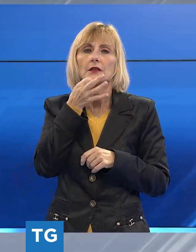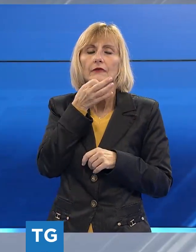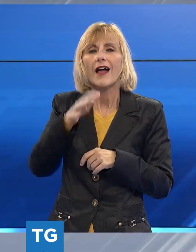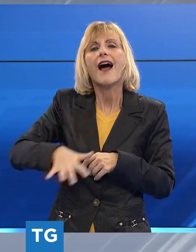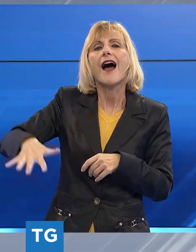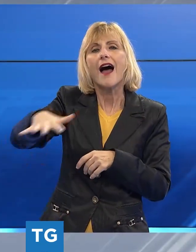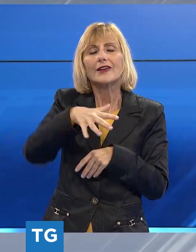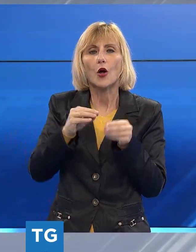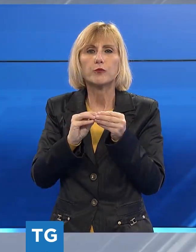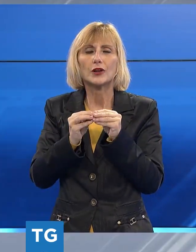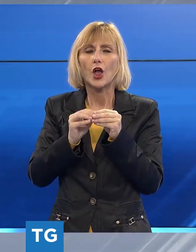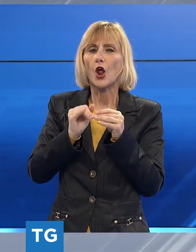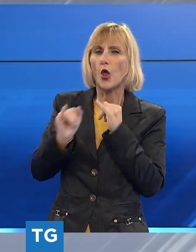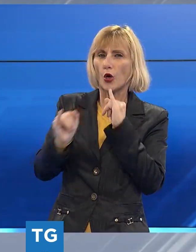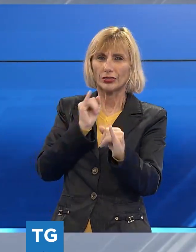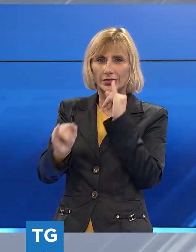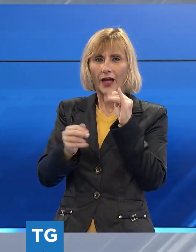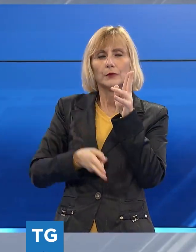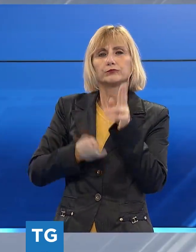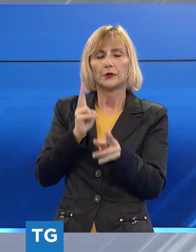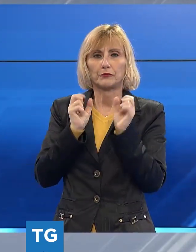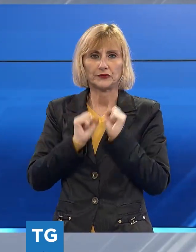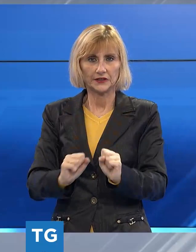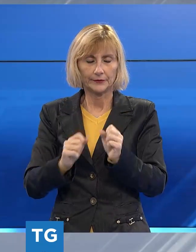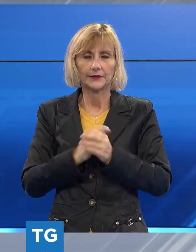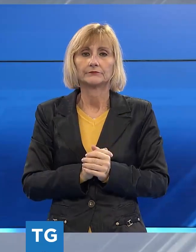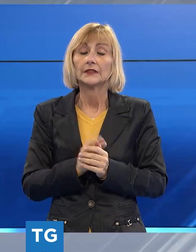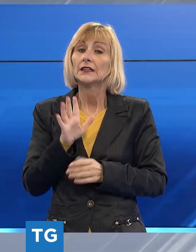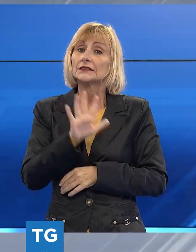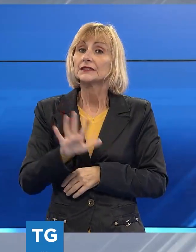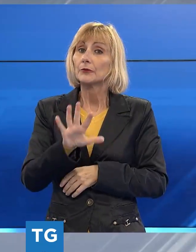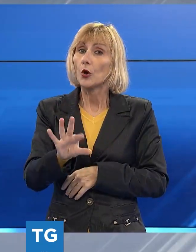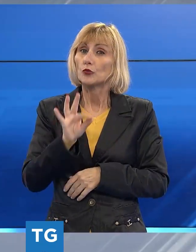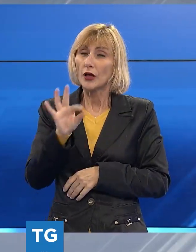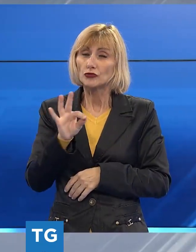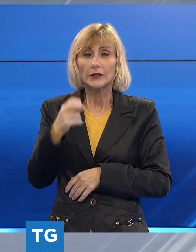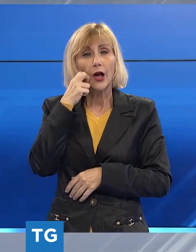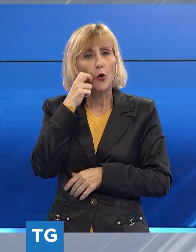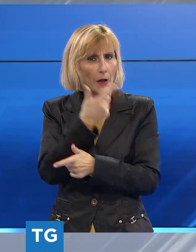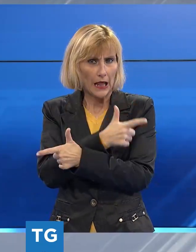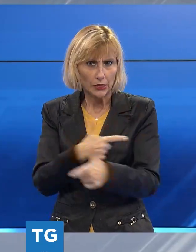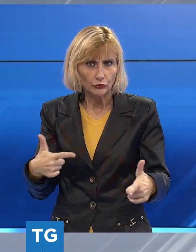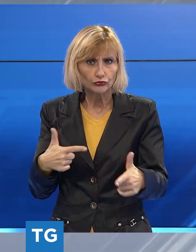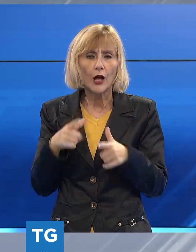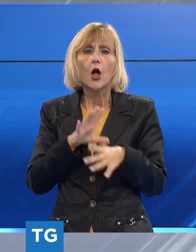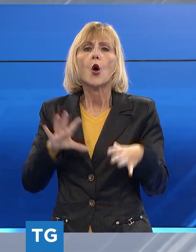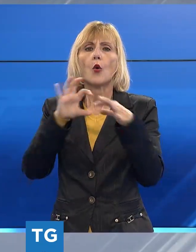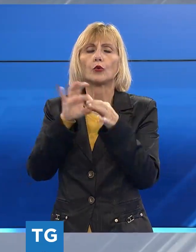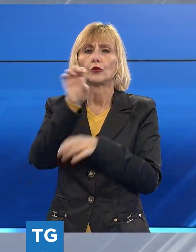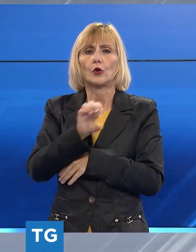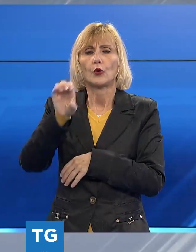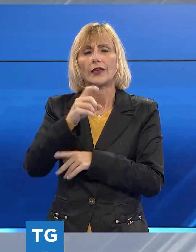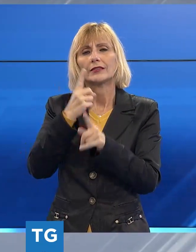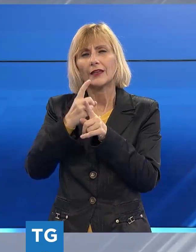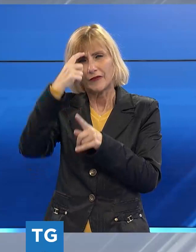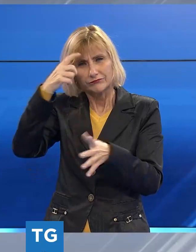aree operative per più tempo possibile. Una scelta definita ancora disumana e su cui l'Unione Europea dovrebbe riflettere